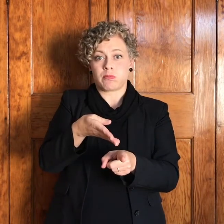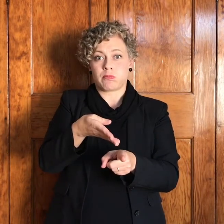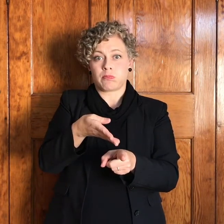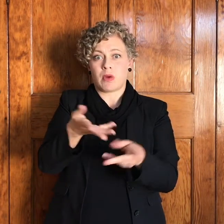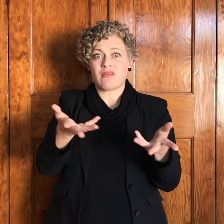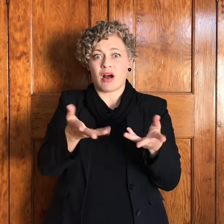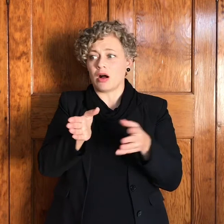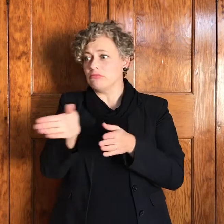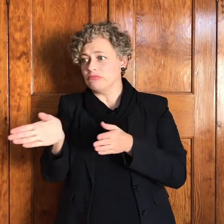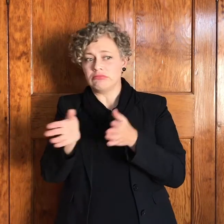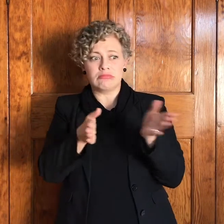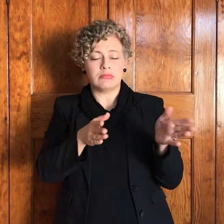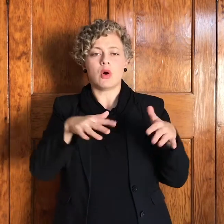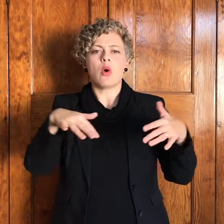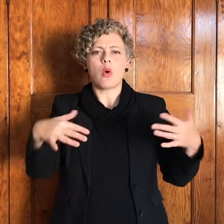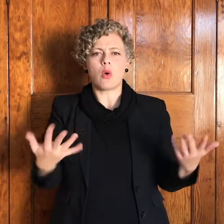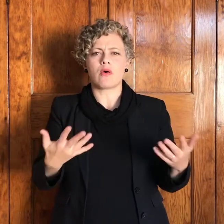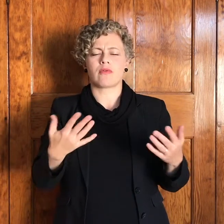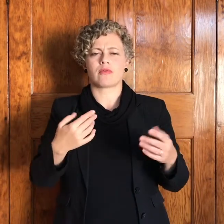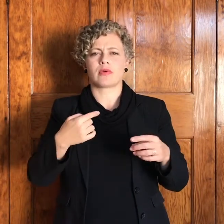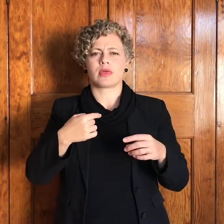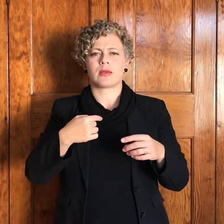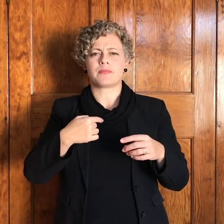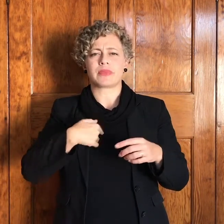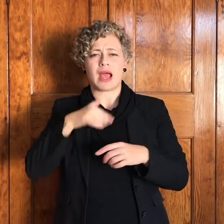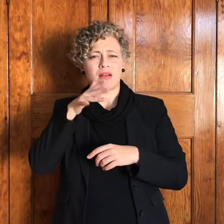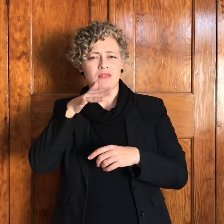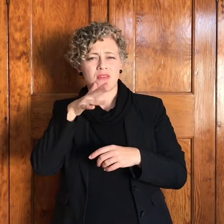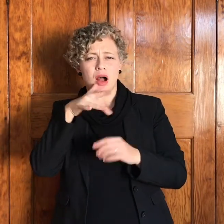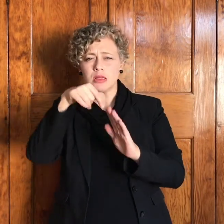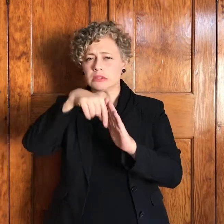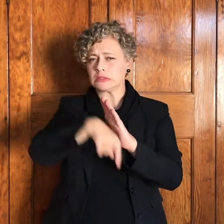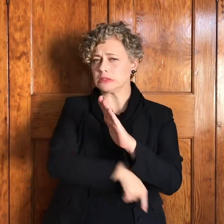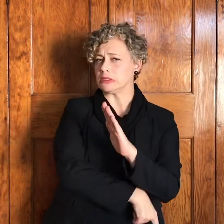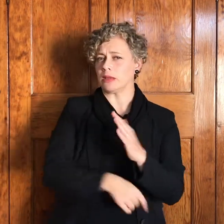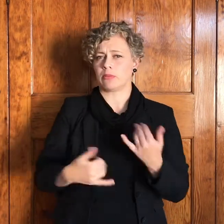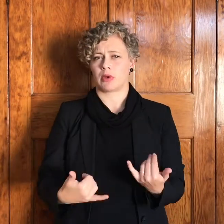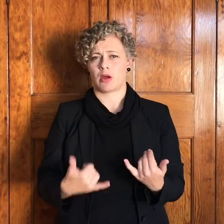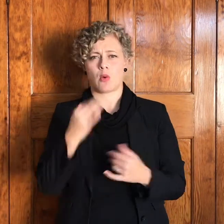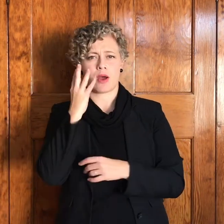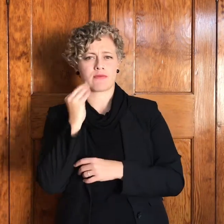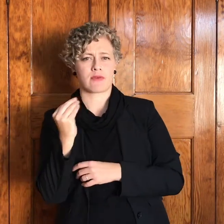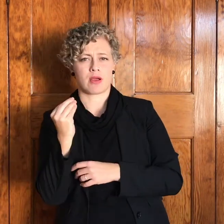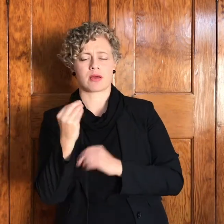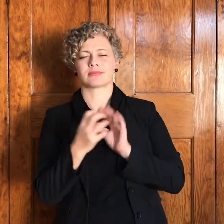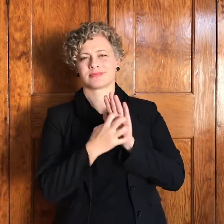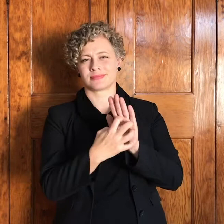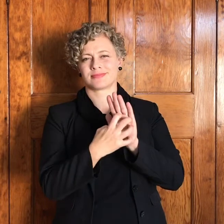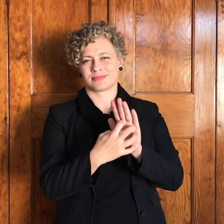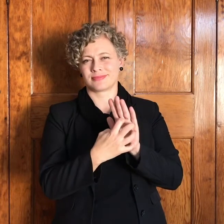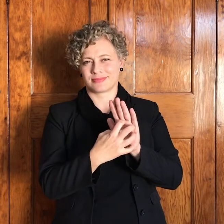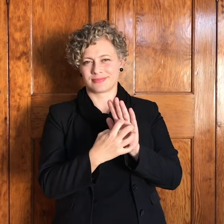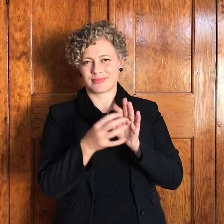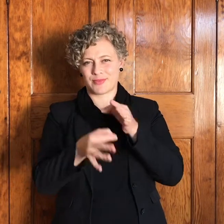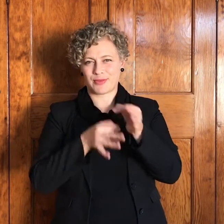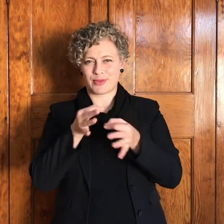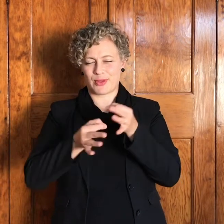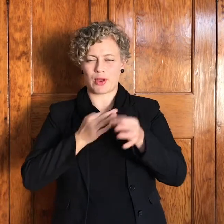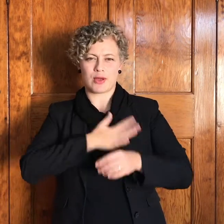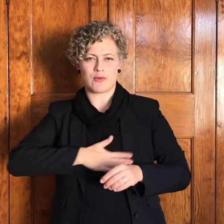of ek is tis en hier en daar dit is alles grenstaal een of ander tyd kom ons